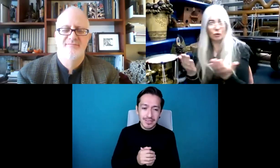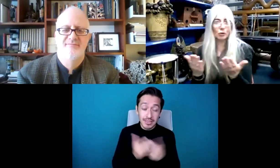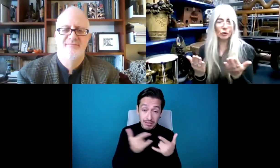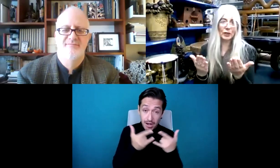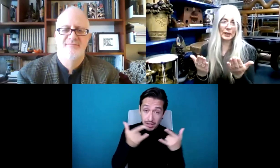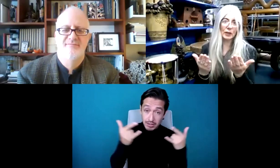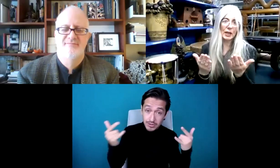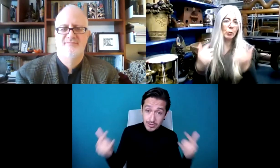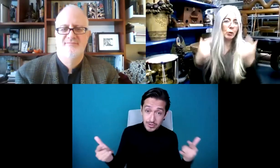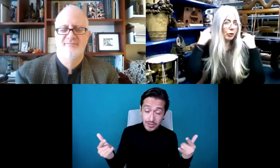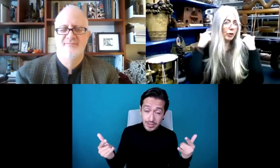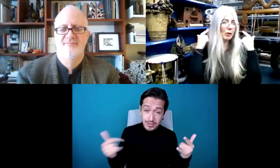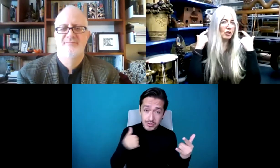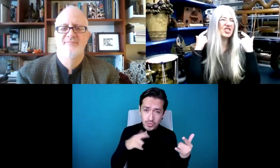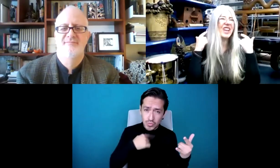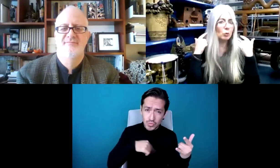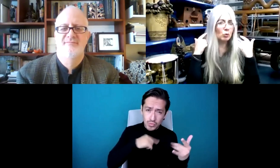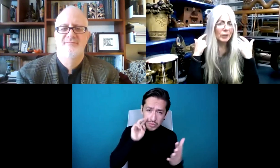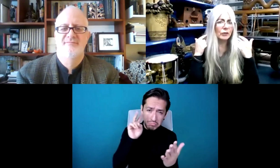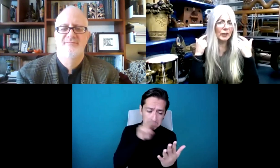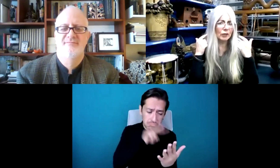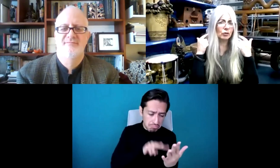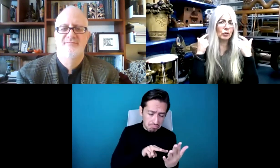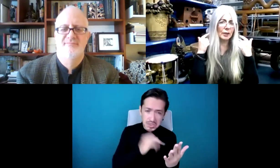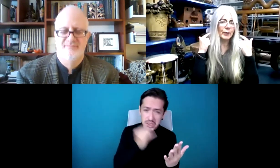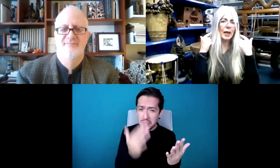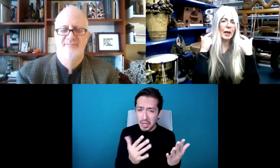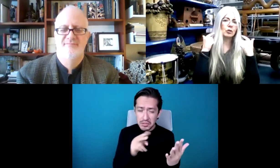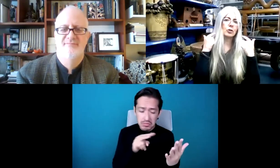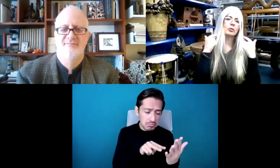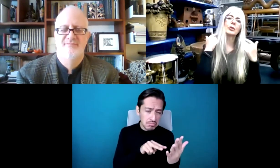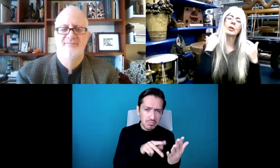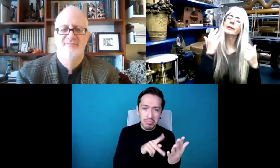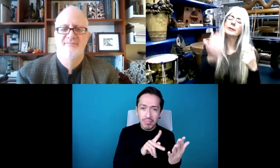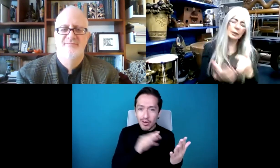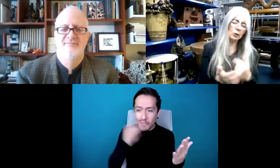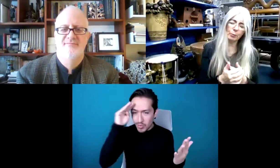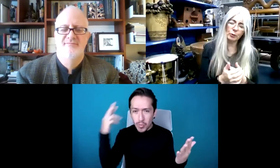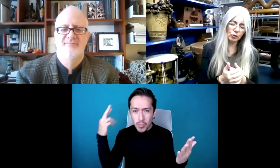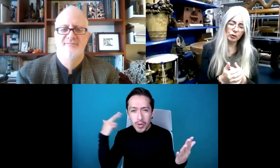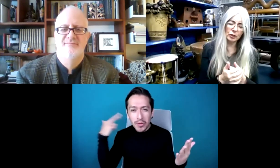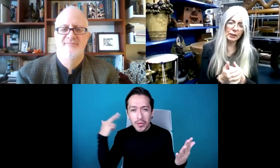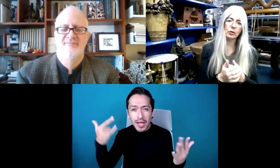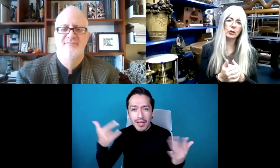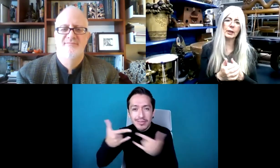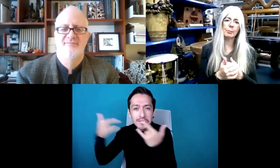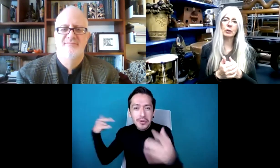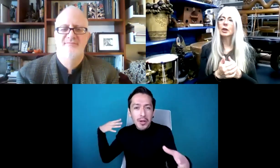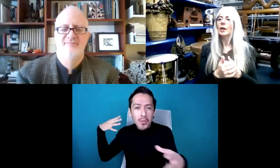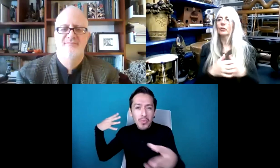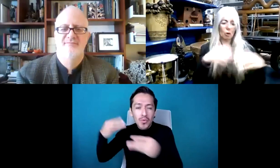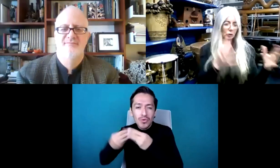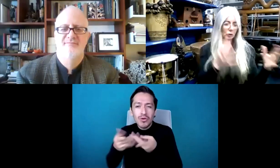leemos, vemos fotos, pero no pensamos en el sonido histórico. Y esa fue